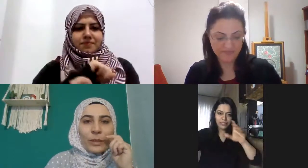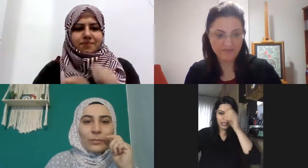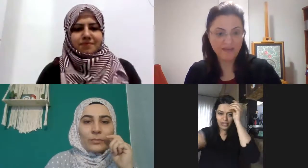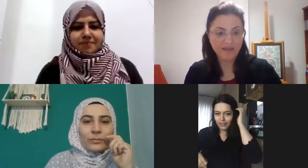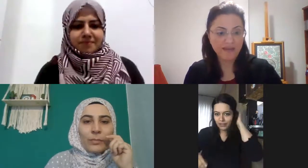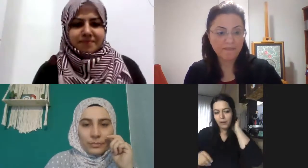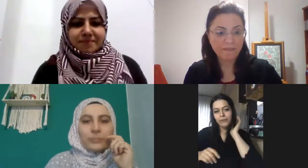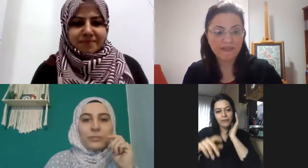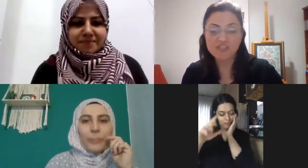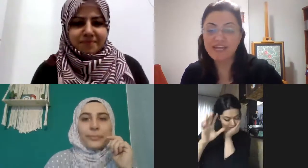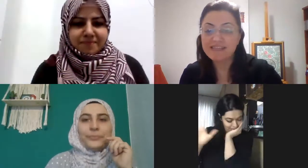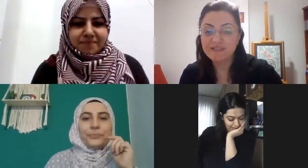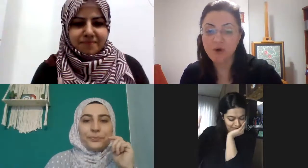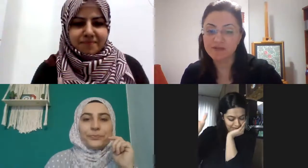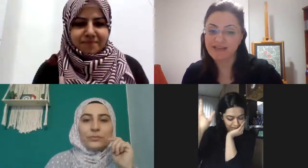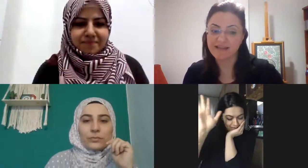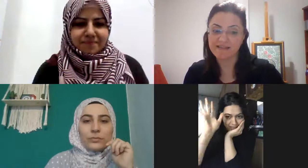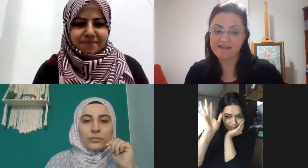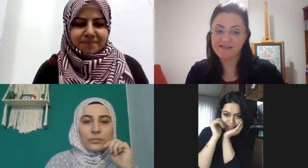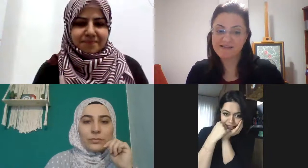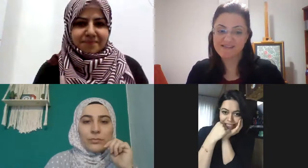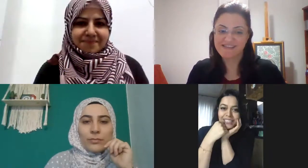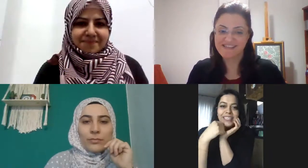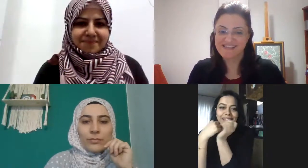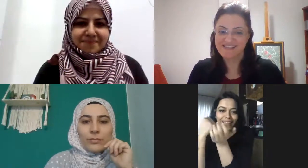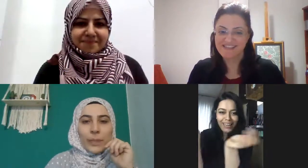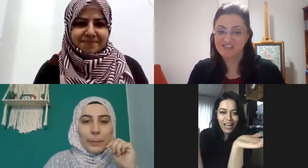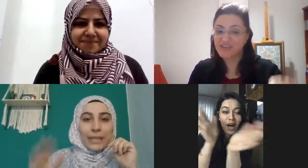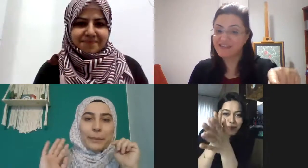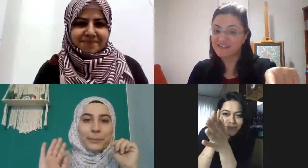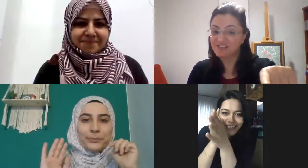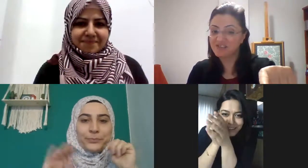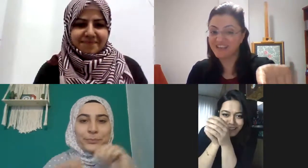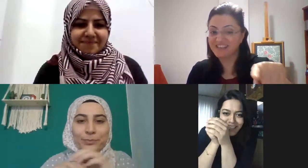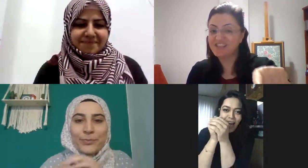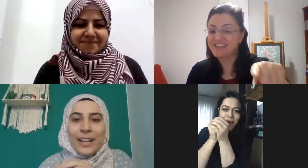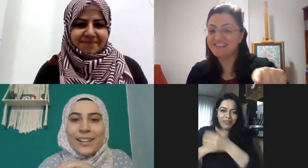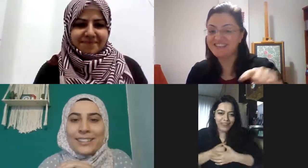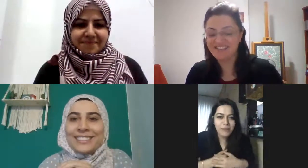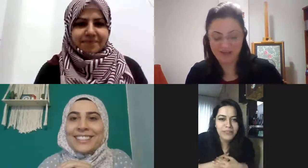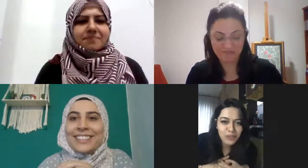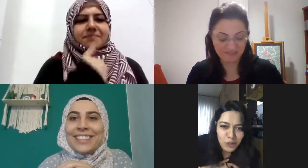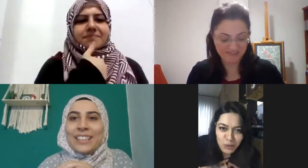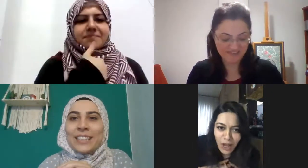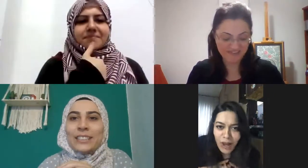şeylerden devam edelim ceylan'ın konserdi bana mı abi abi abi yatırmıyor muyuz abi